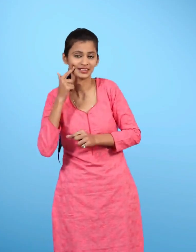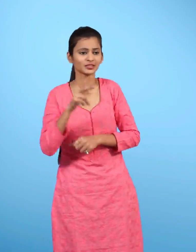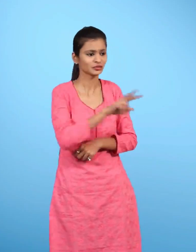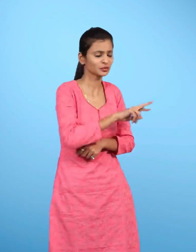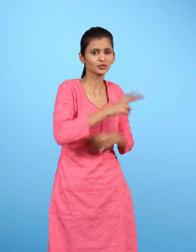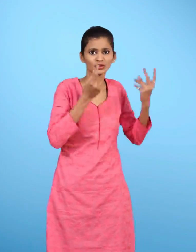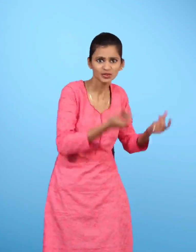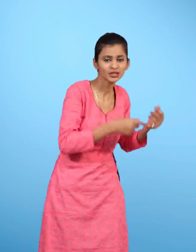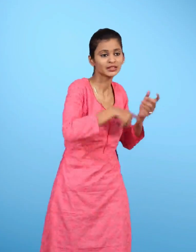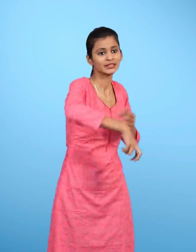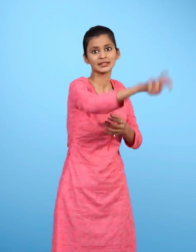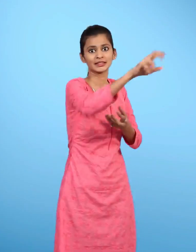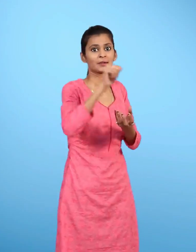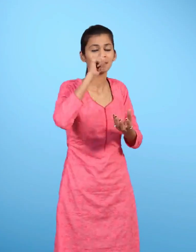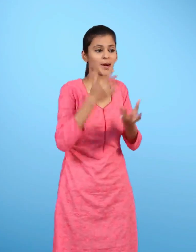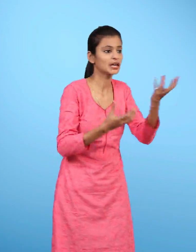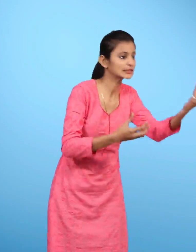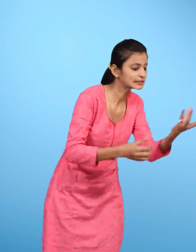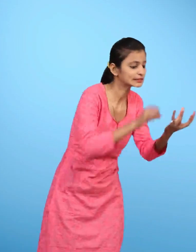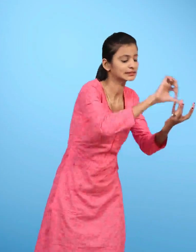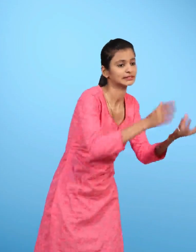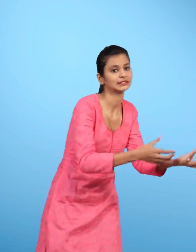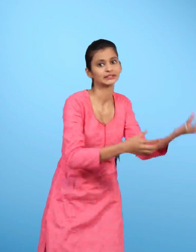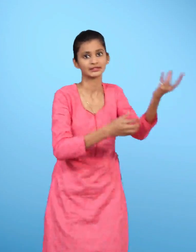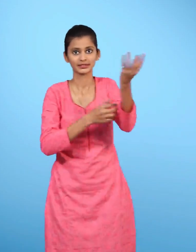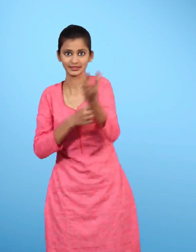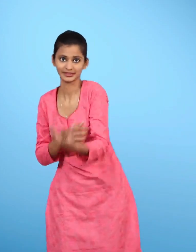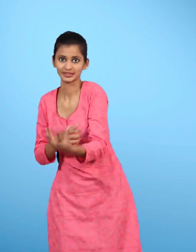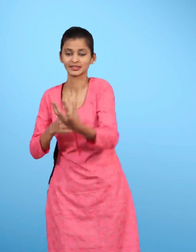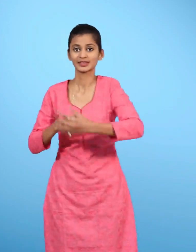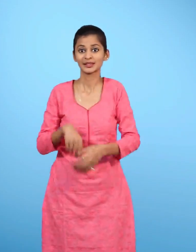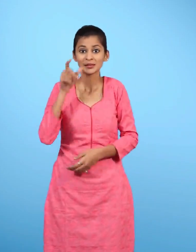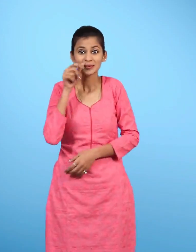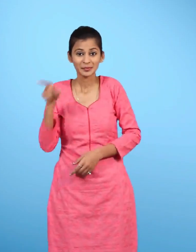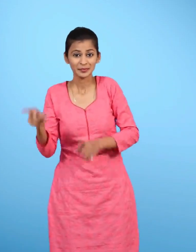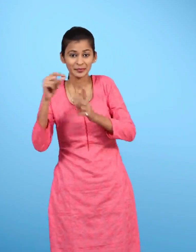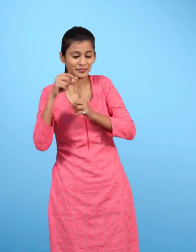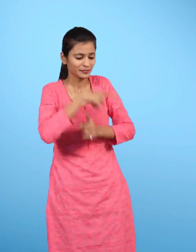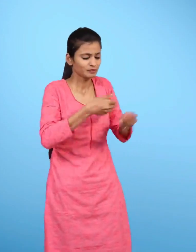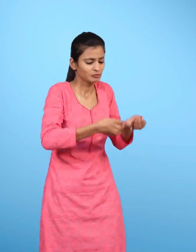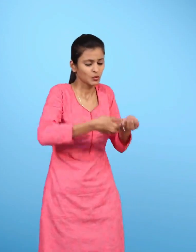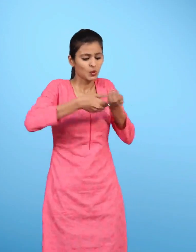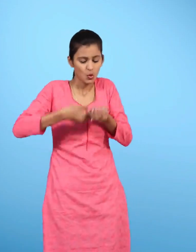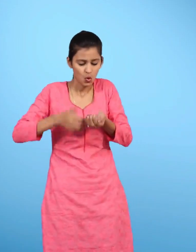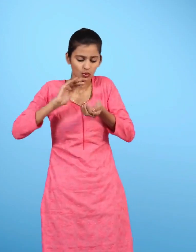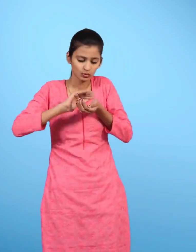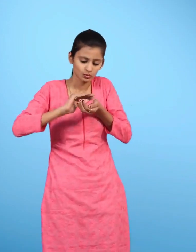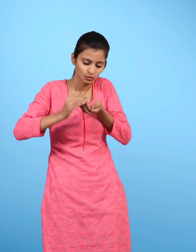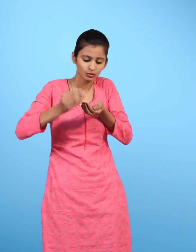जल्दी से जाकर एक कटोरी में पाने ले आई पीटर ने चिडिया को प्यार से सहलाया